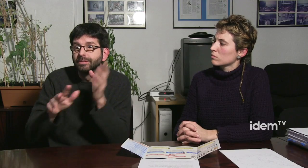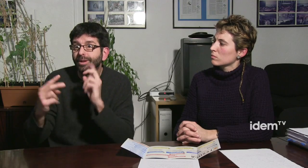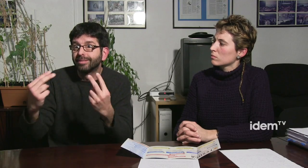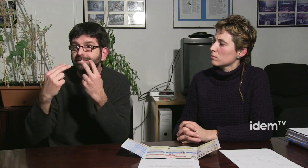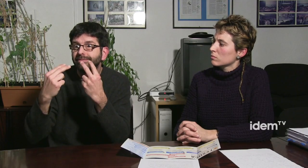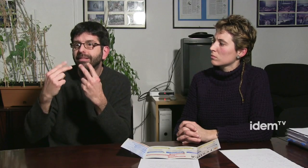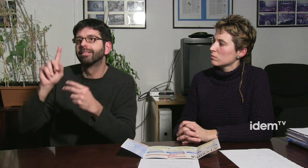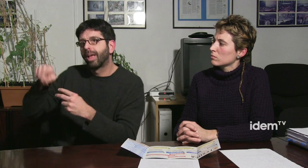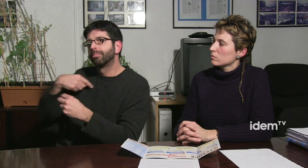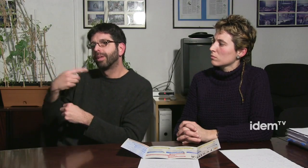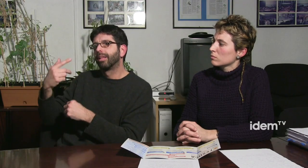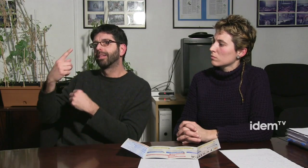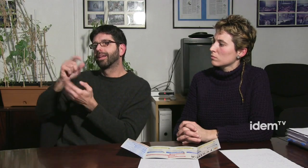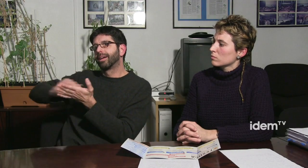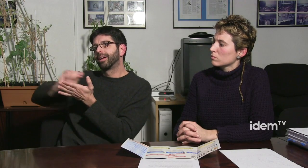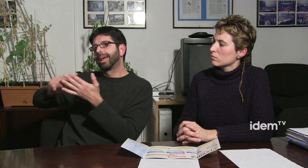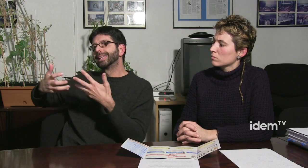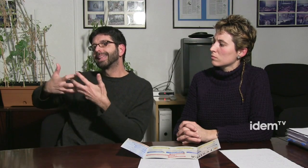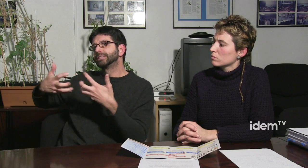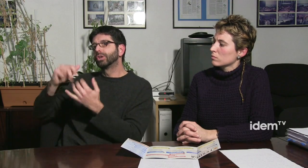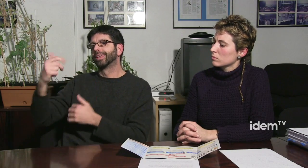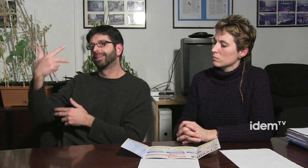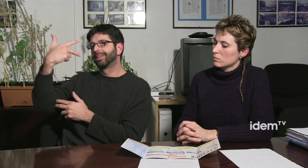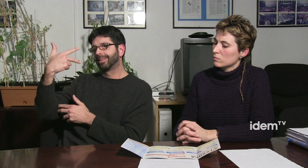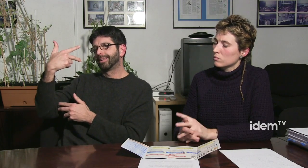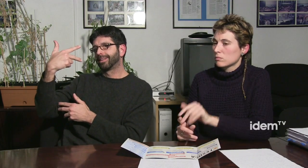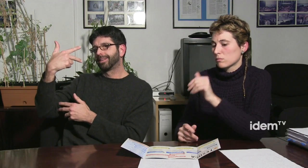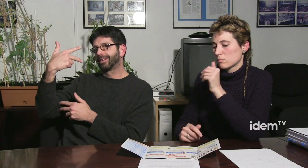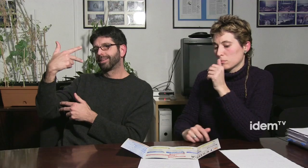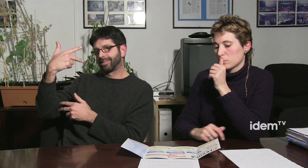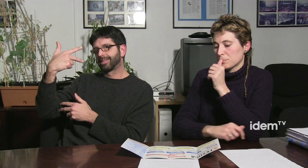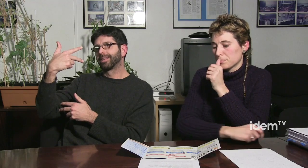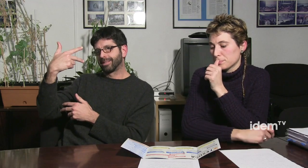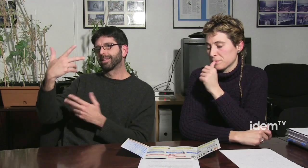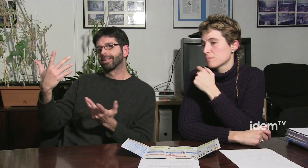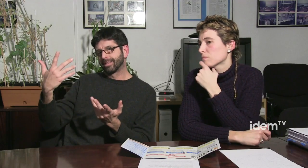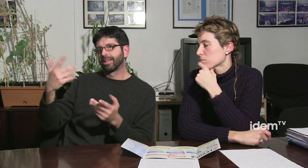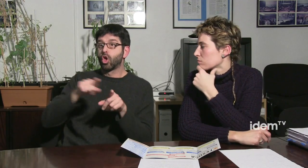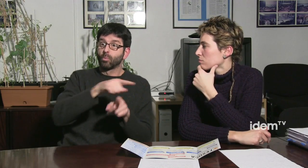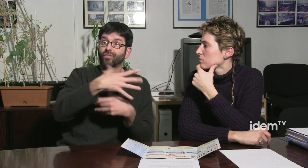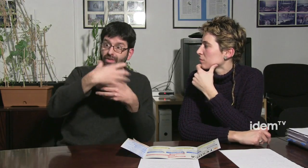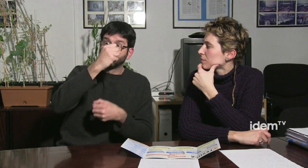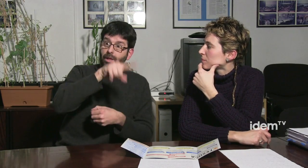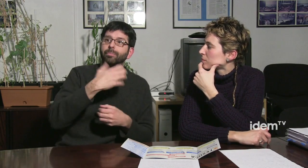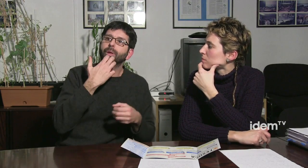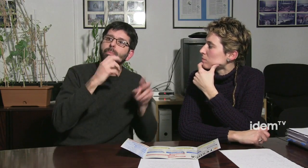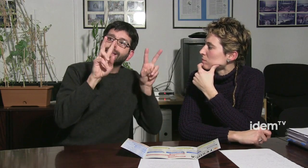passat el dissabte vam fer aquesta activitat llavors poder-nos gravar explicar-ho